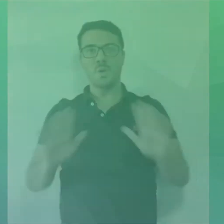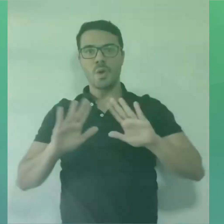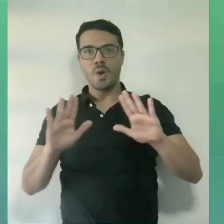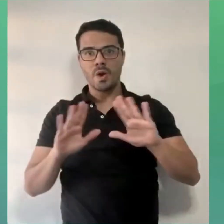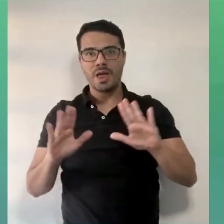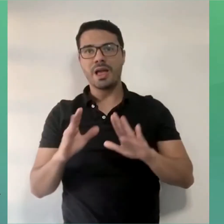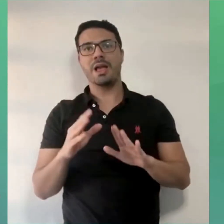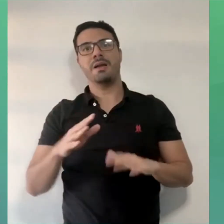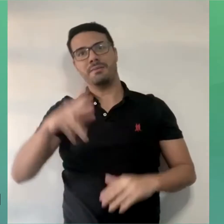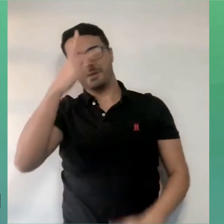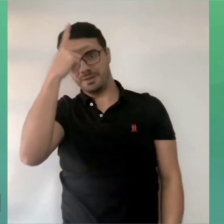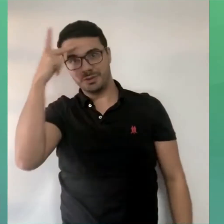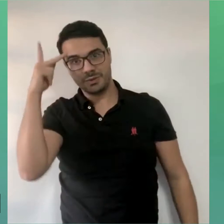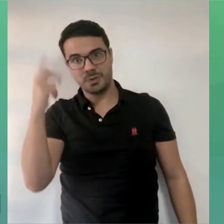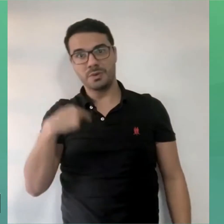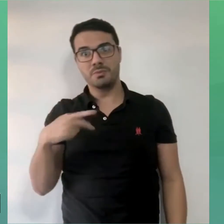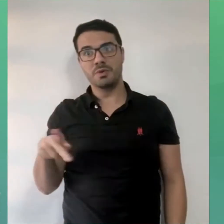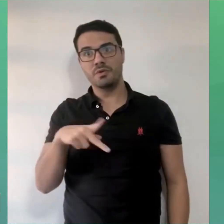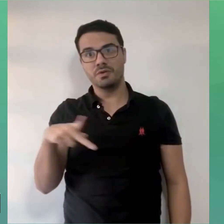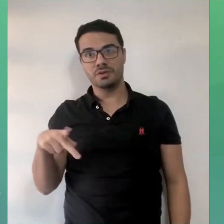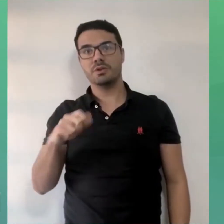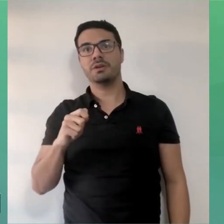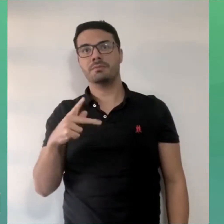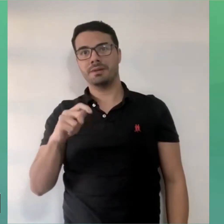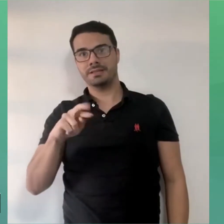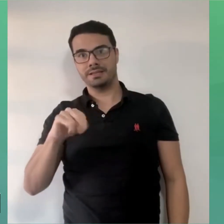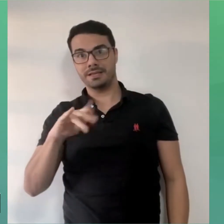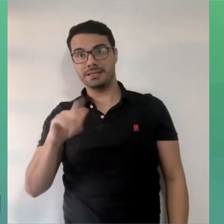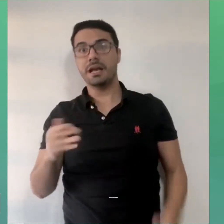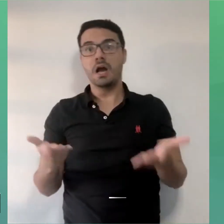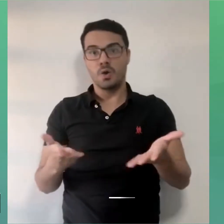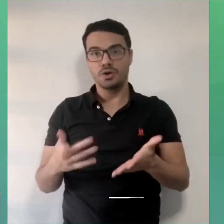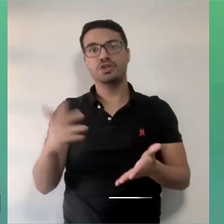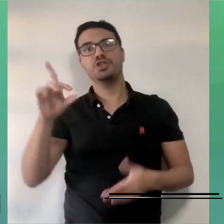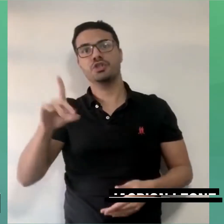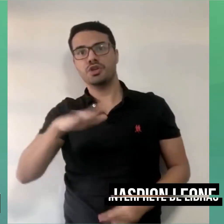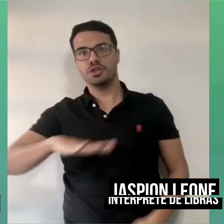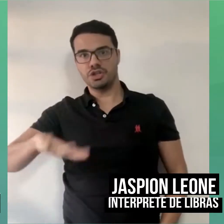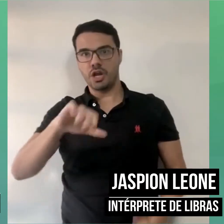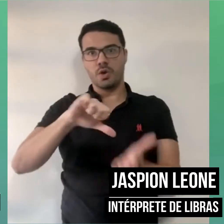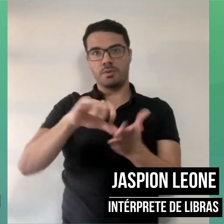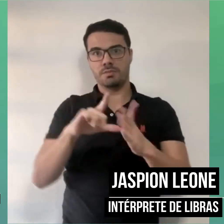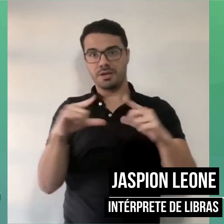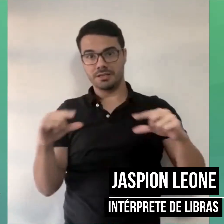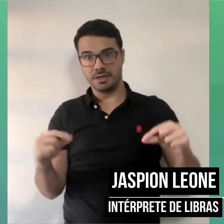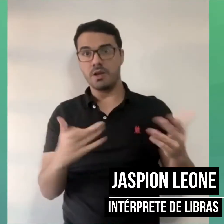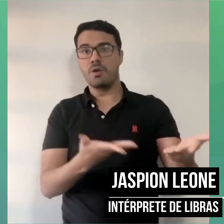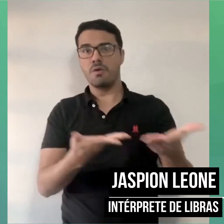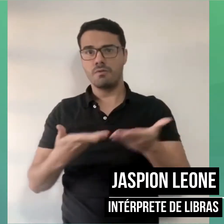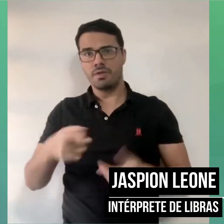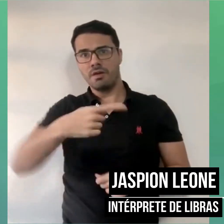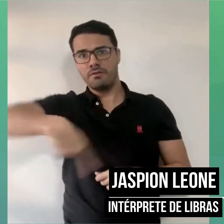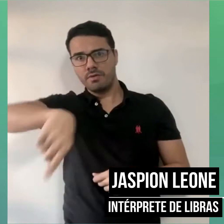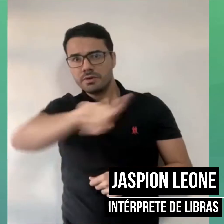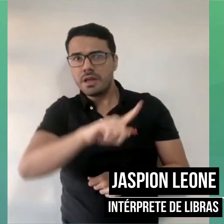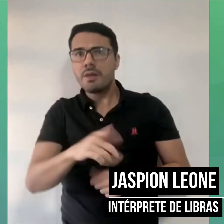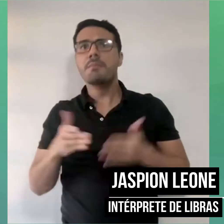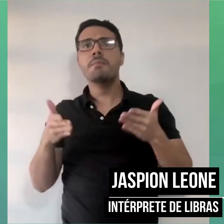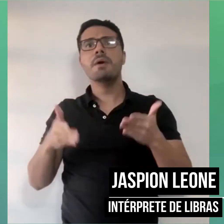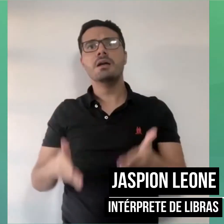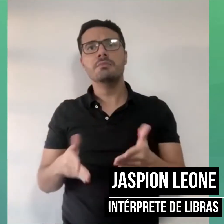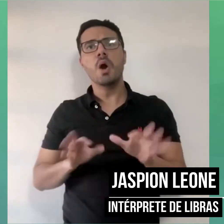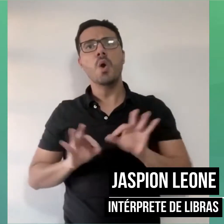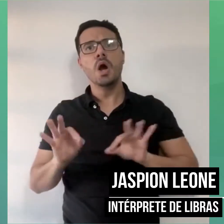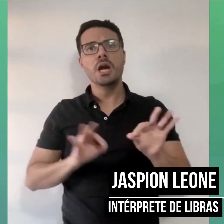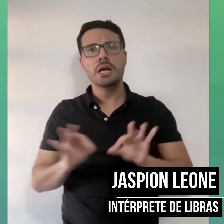Olá pessoal, eu sou a professora Patrícia, atual diretora-geral do Campus Brasília e venho convidar vocês a participar conosco da